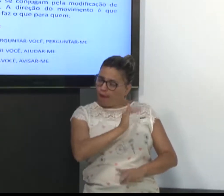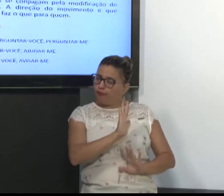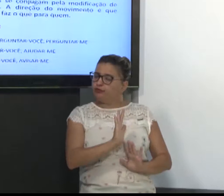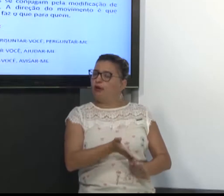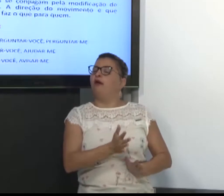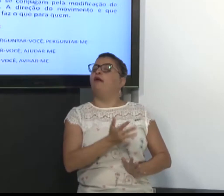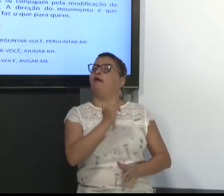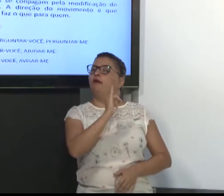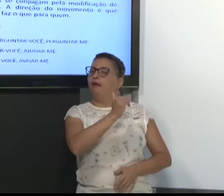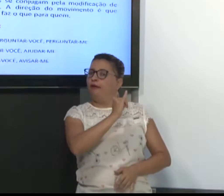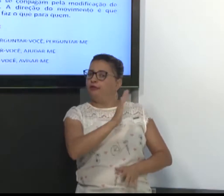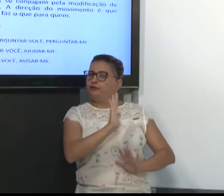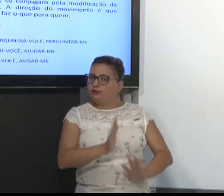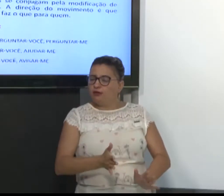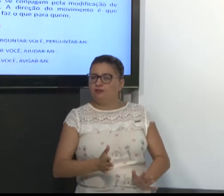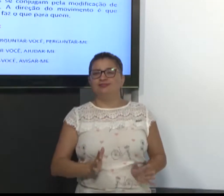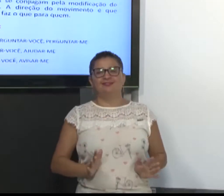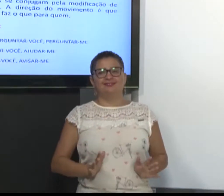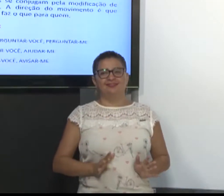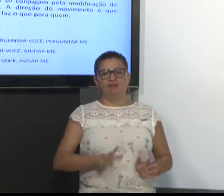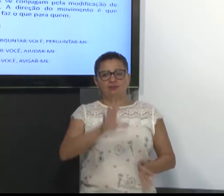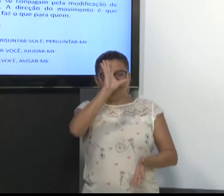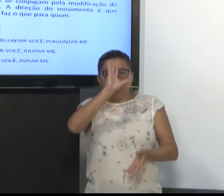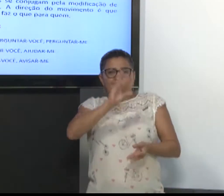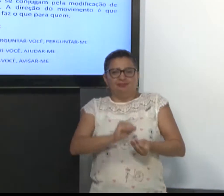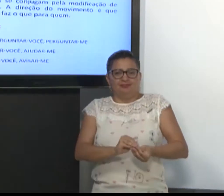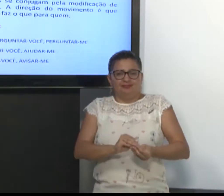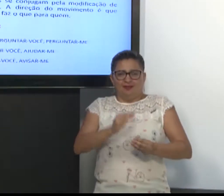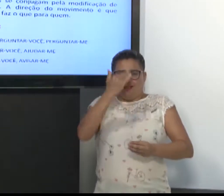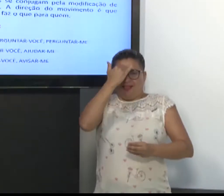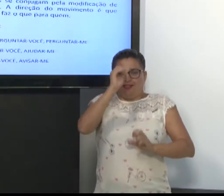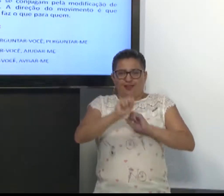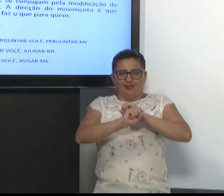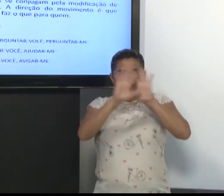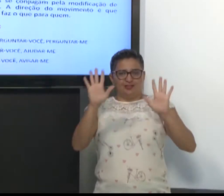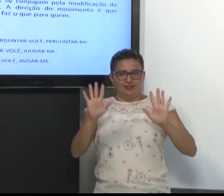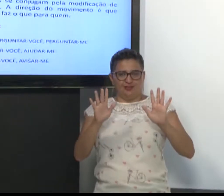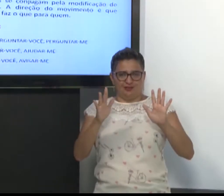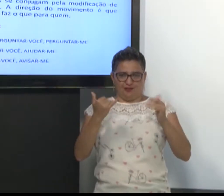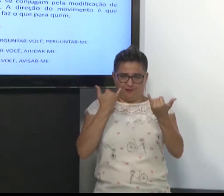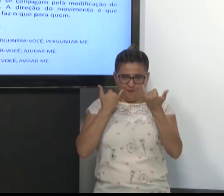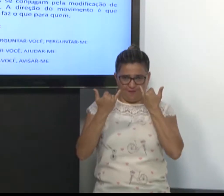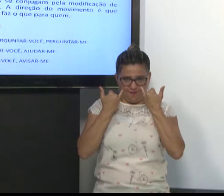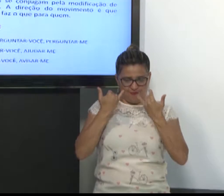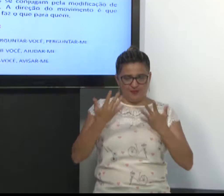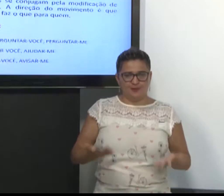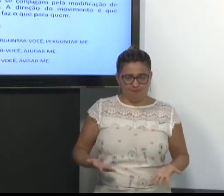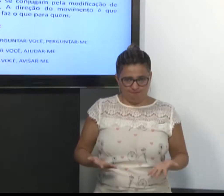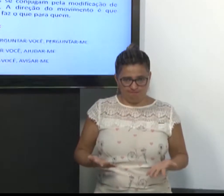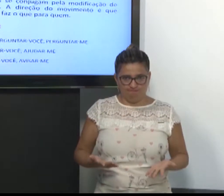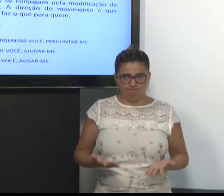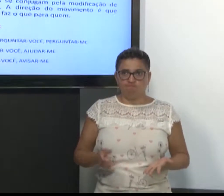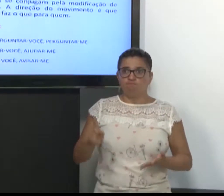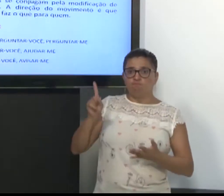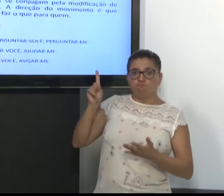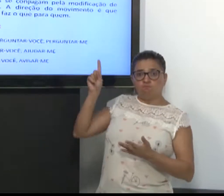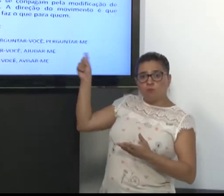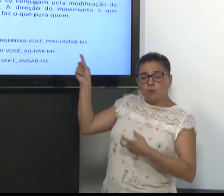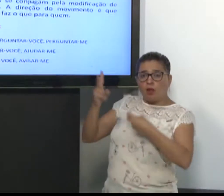Aí, eu te avisei. Podemos usar apenas isso. Então, fica claro. Você conclui que essa informação é bem